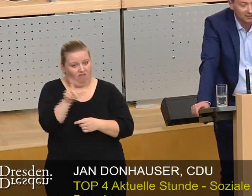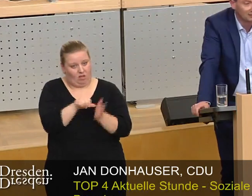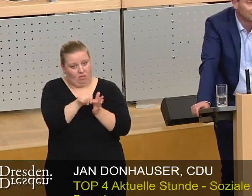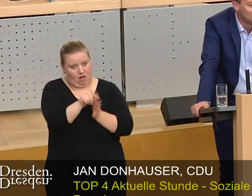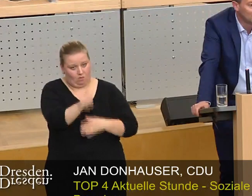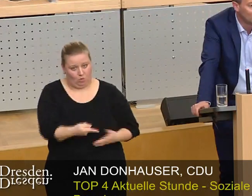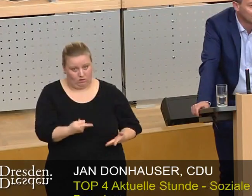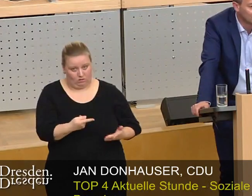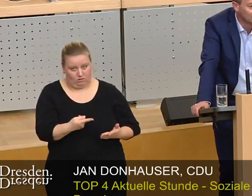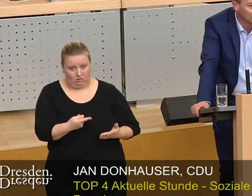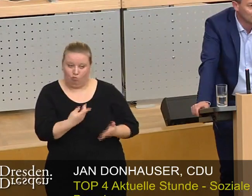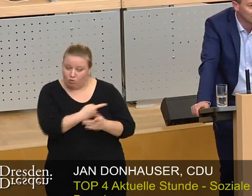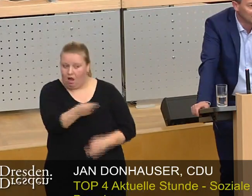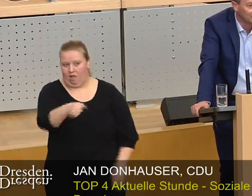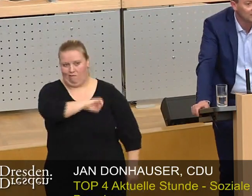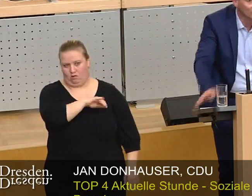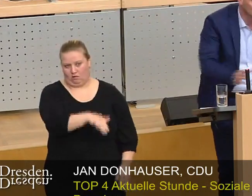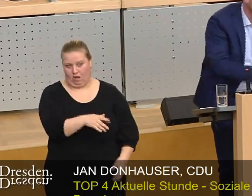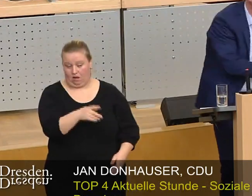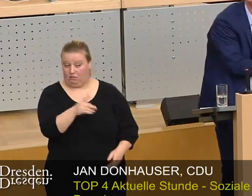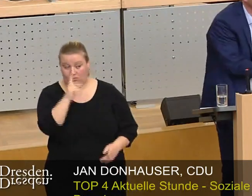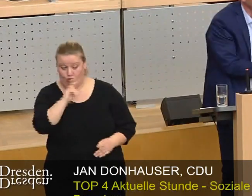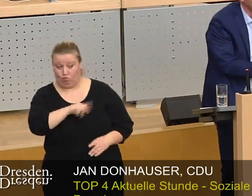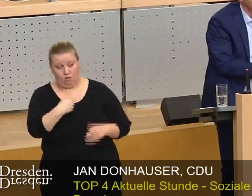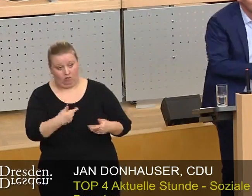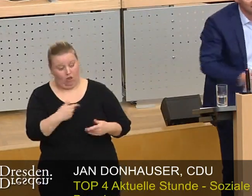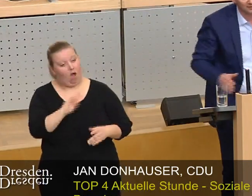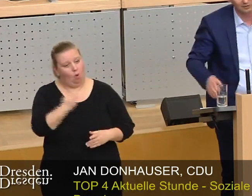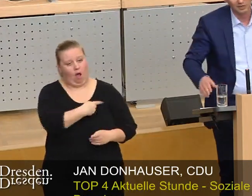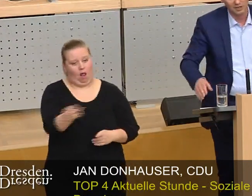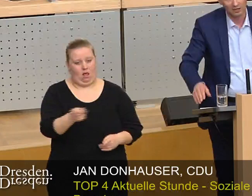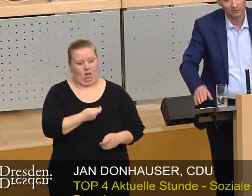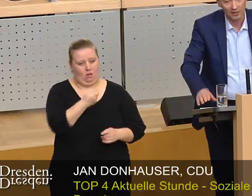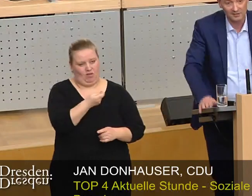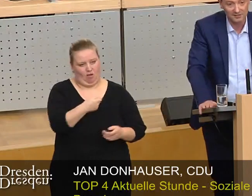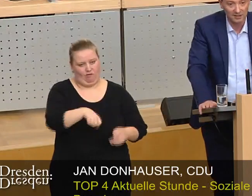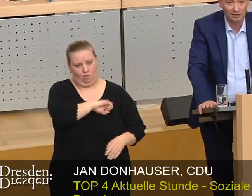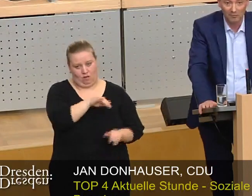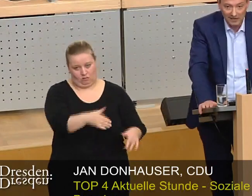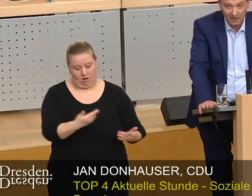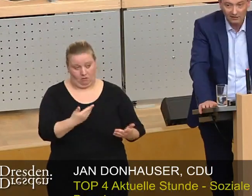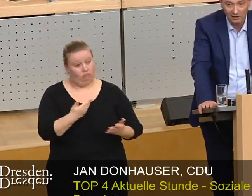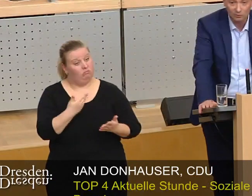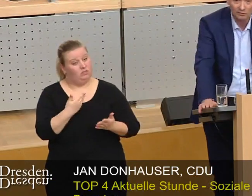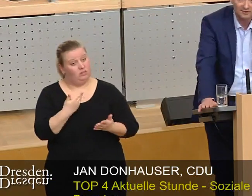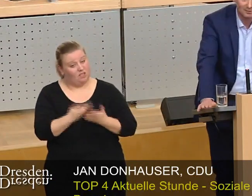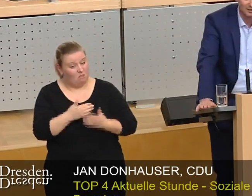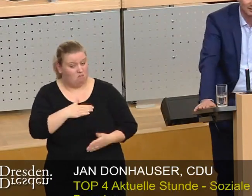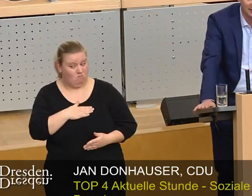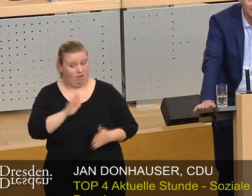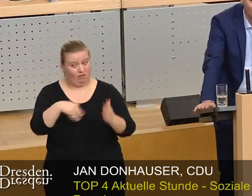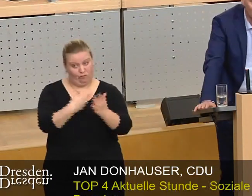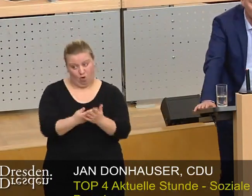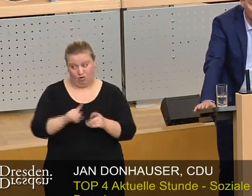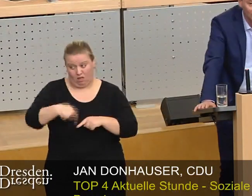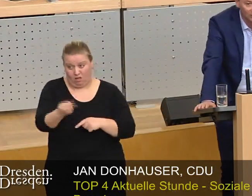alle Mieterinnen und Mieter profitieren können und nicht nur bestimmte Gruppen. Deswegen wäre es meine Anregung, dass wir